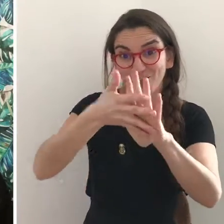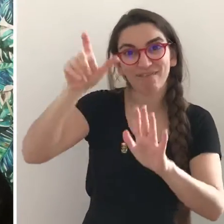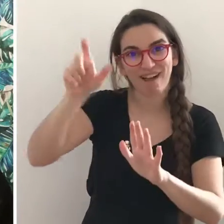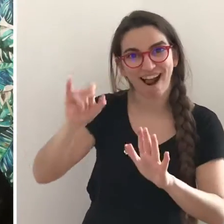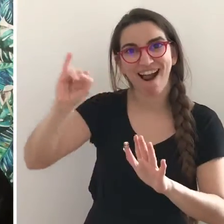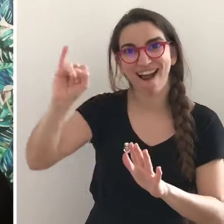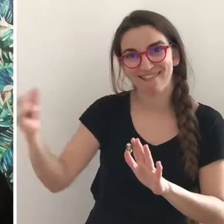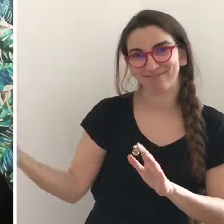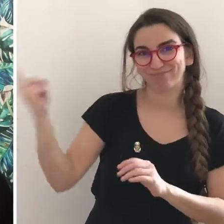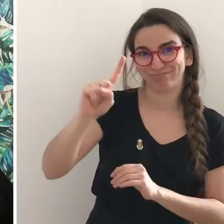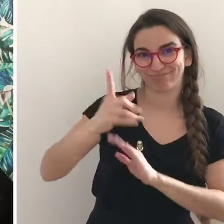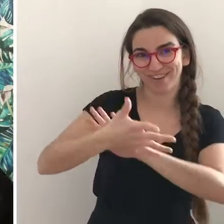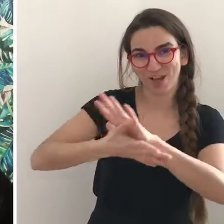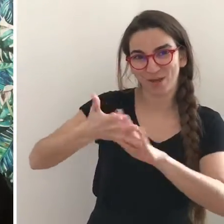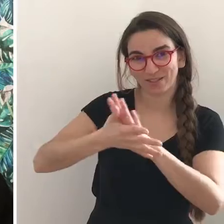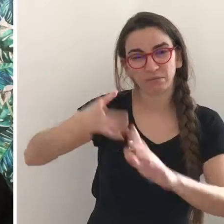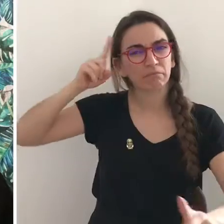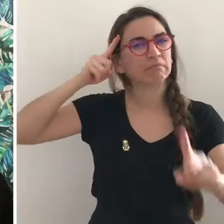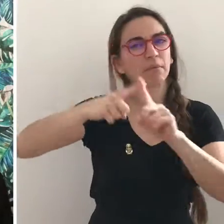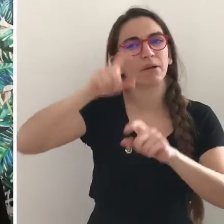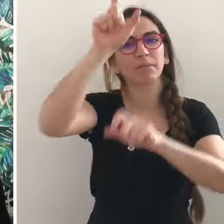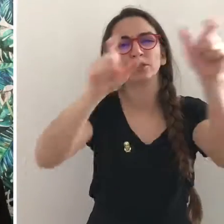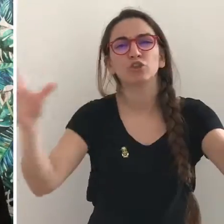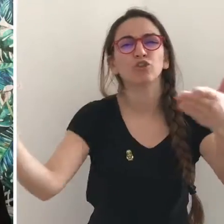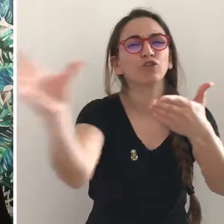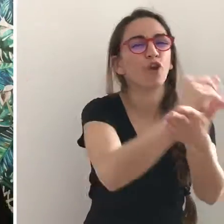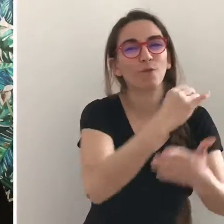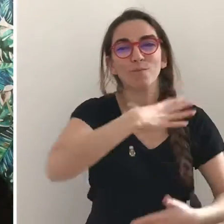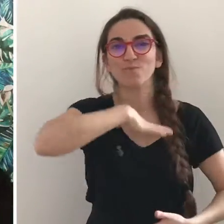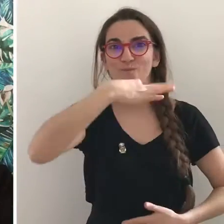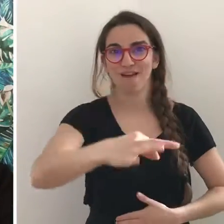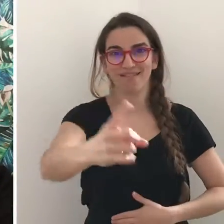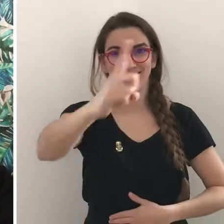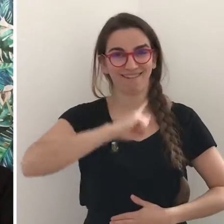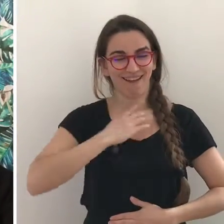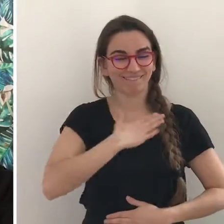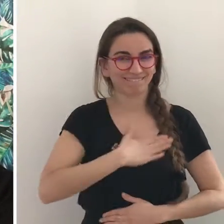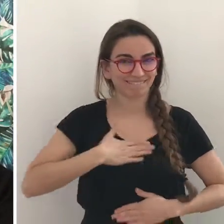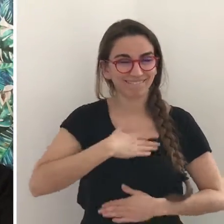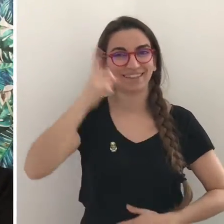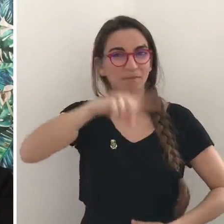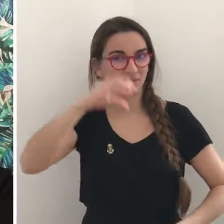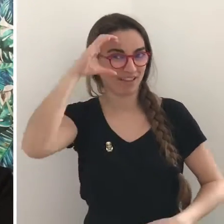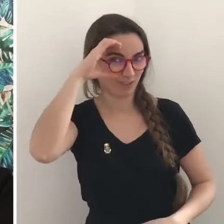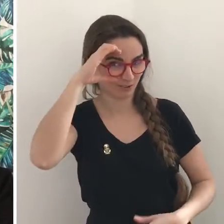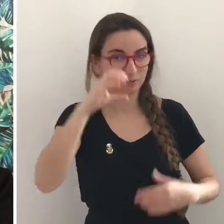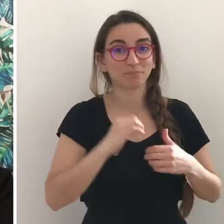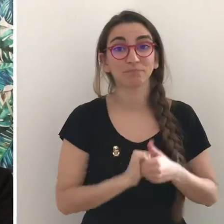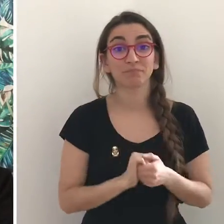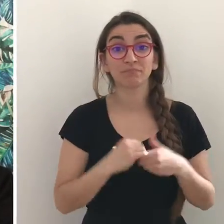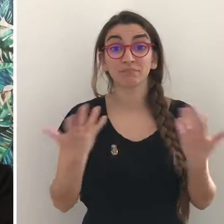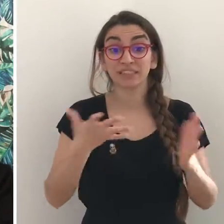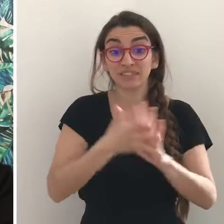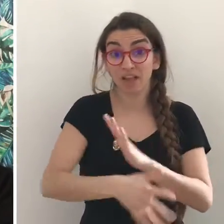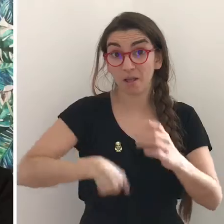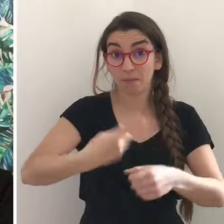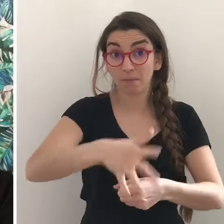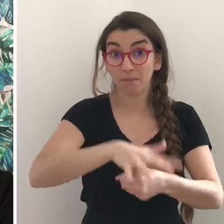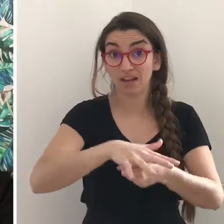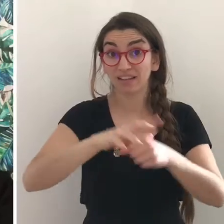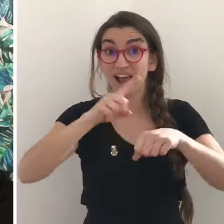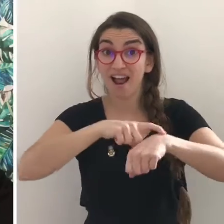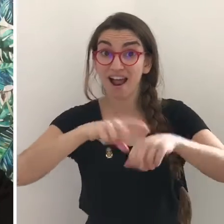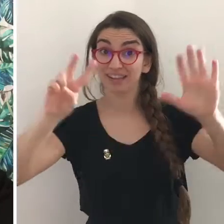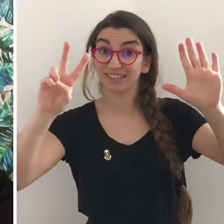podamos estar el mayor número de personas posibles disfrutando de este contenido. Y nada, pues el próximo